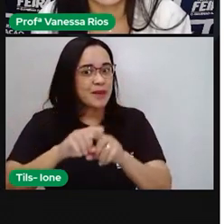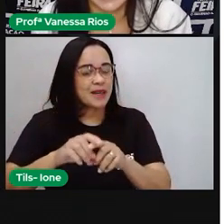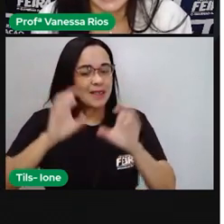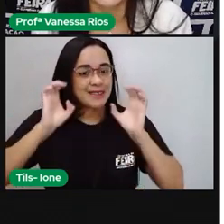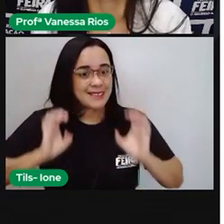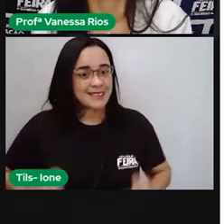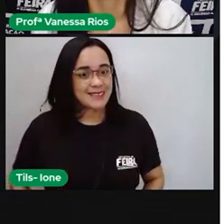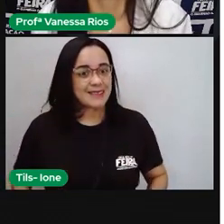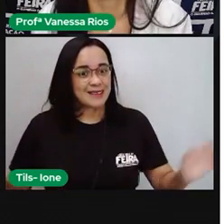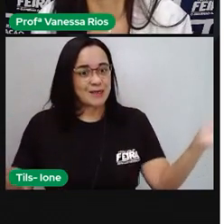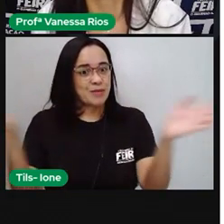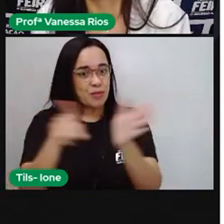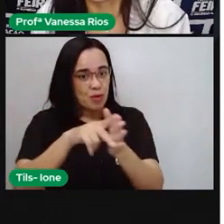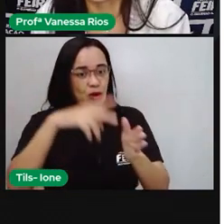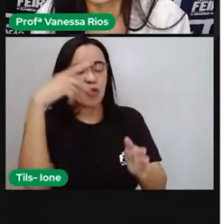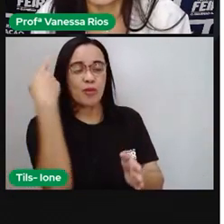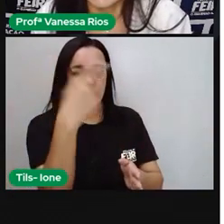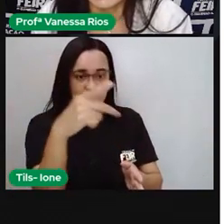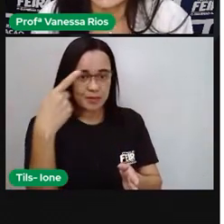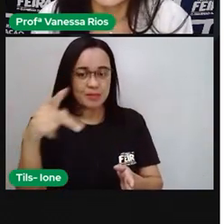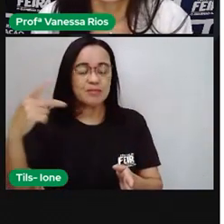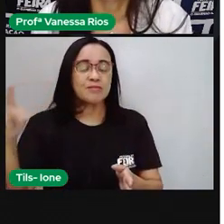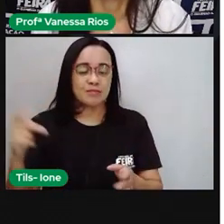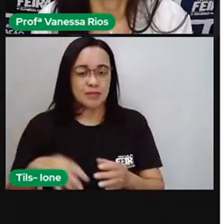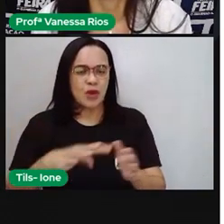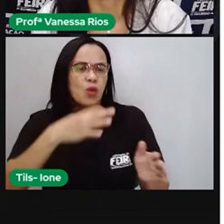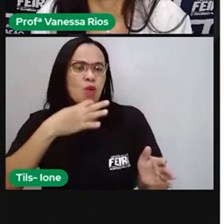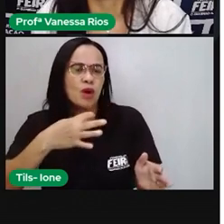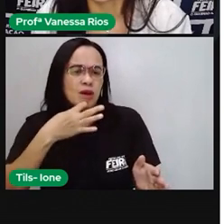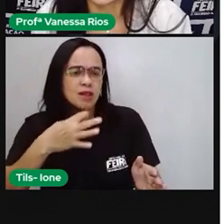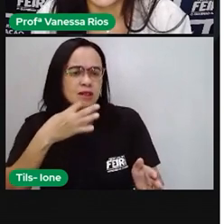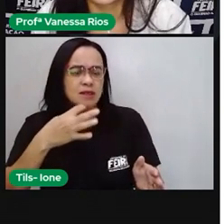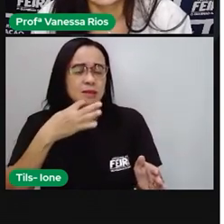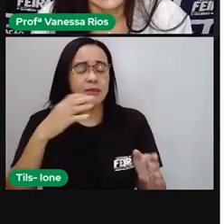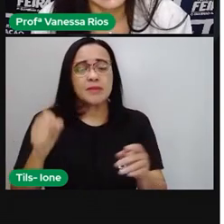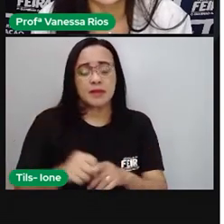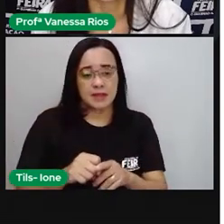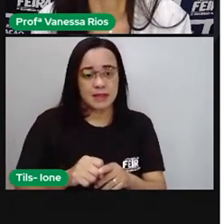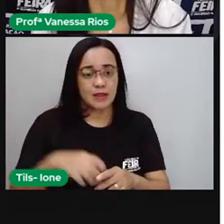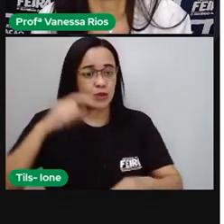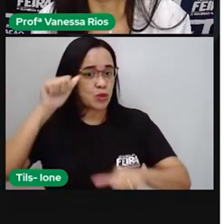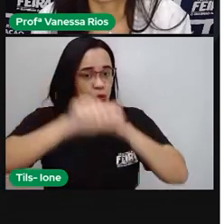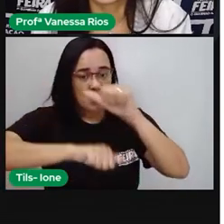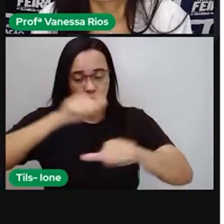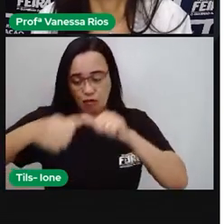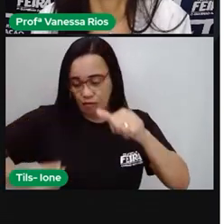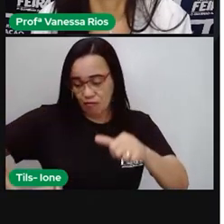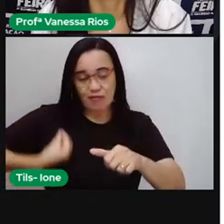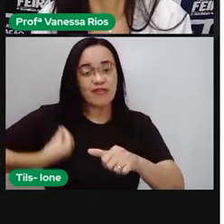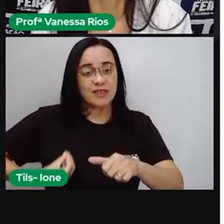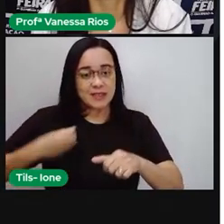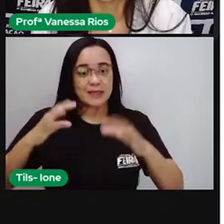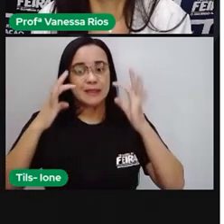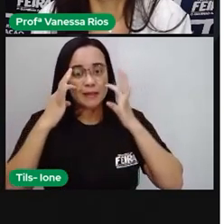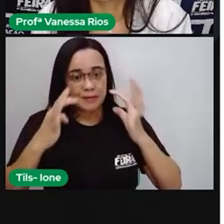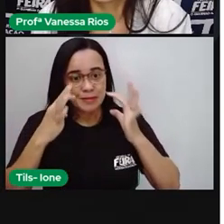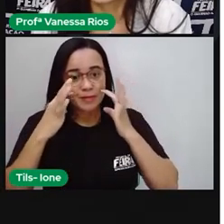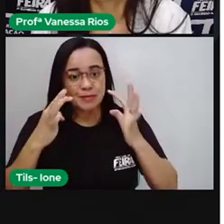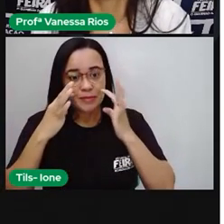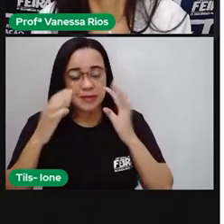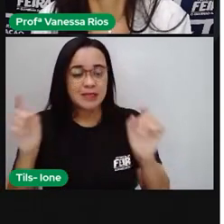propriedade, com mais conhecimento, mudando a nossa realidade, observando e tendo